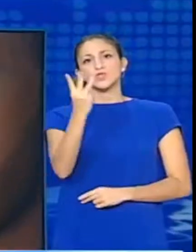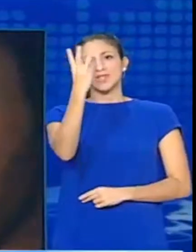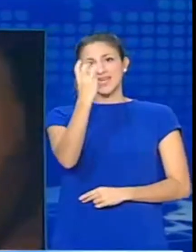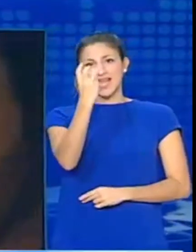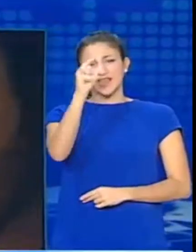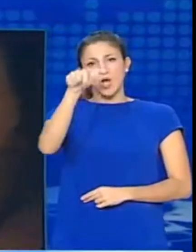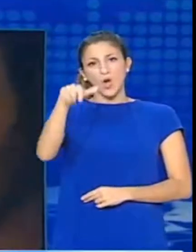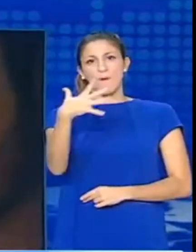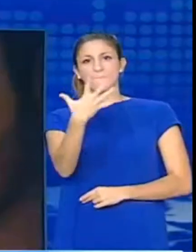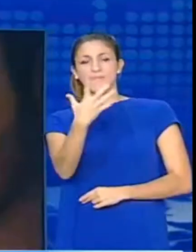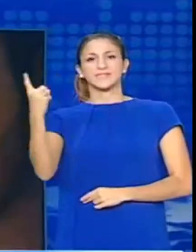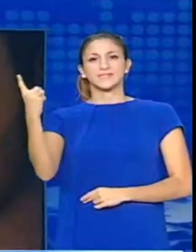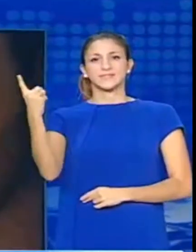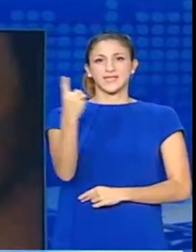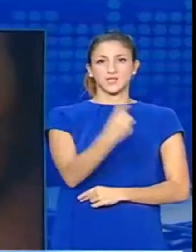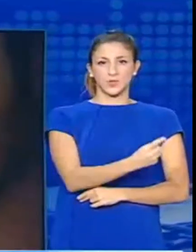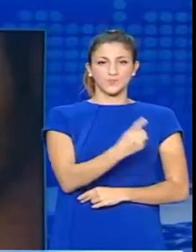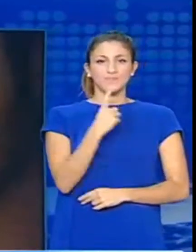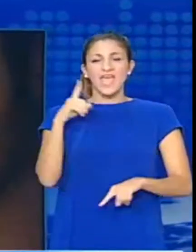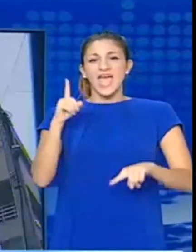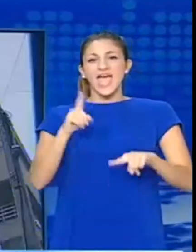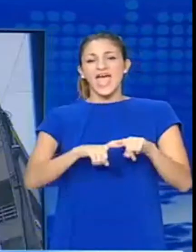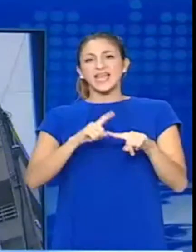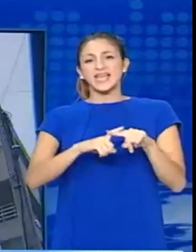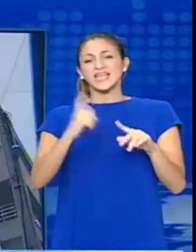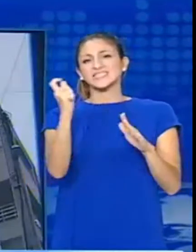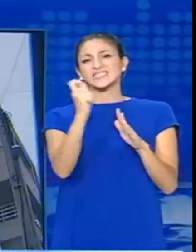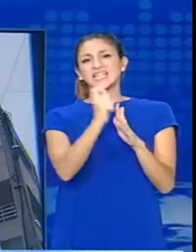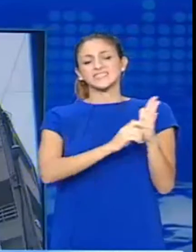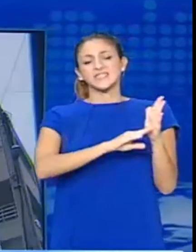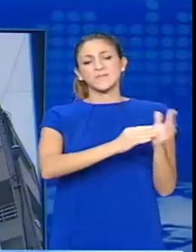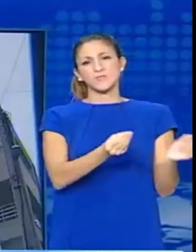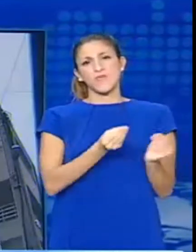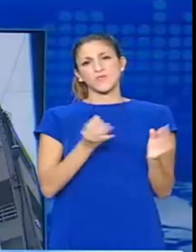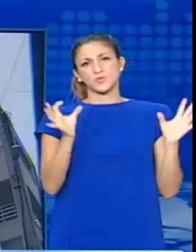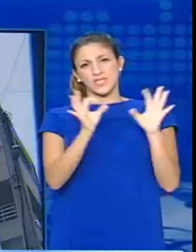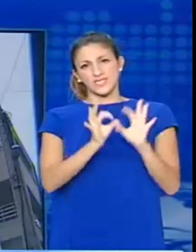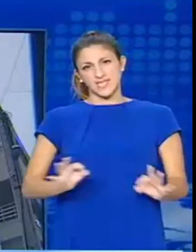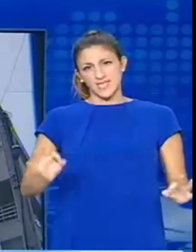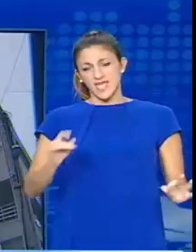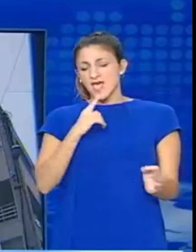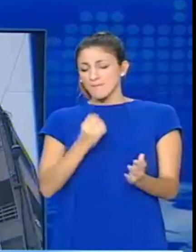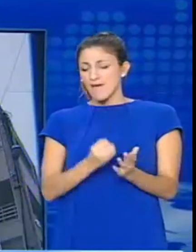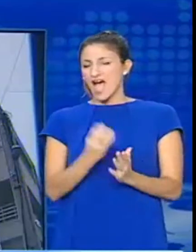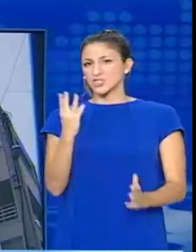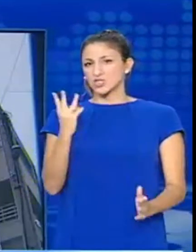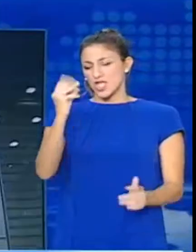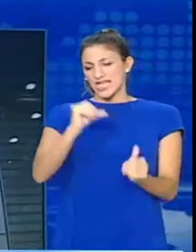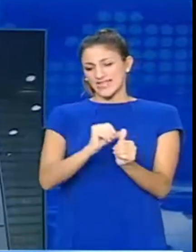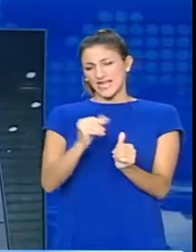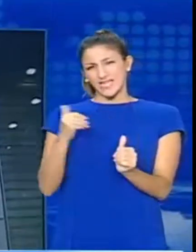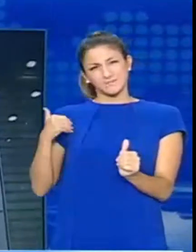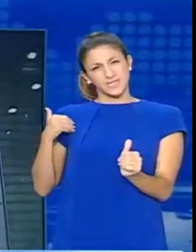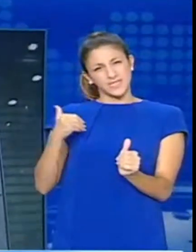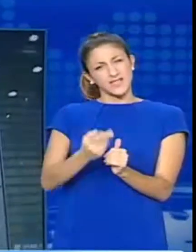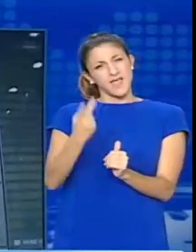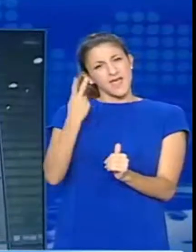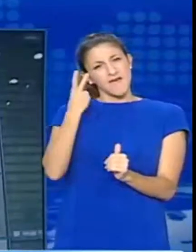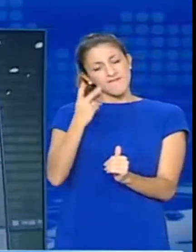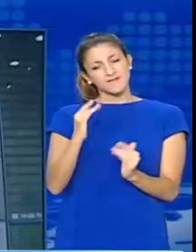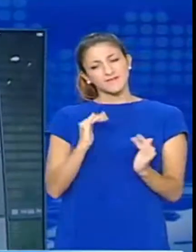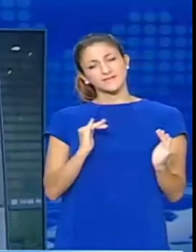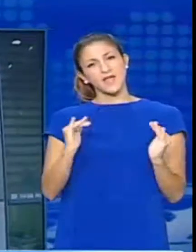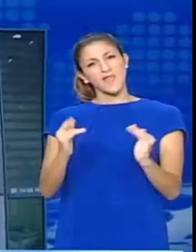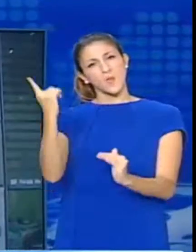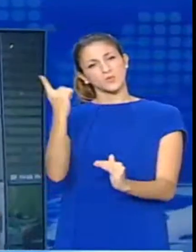,5%. Η ελληνική στατιστική αρχή προσθέτει ότι τους τελευταίους τρεις μήνες παρατηρείται μία σταθερότητα στο εκτιμόμενο